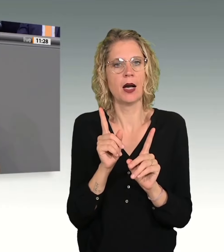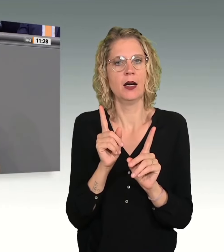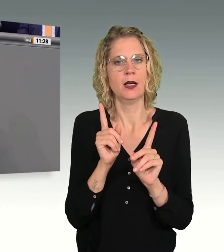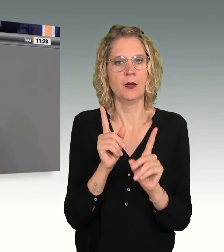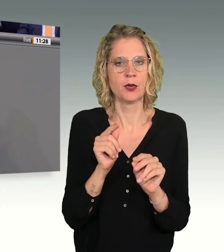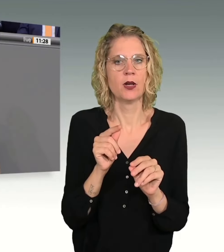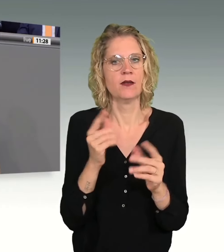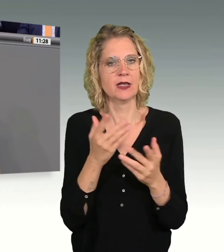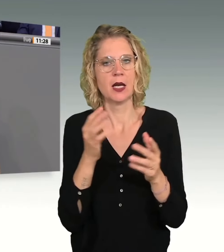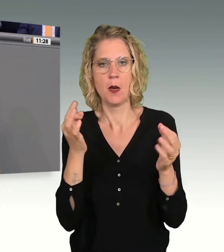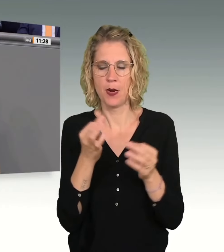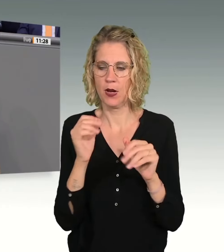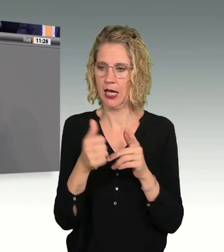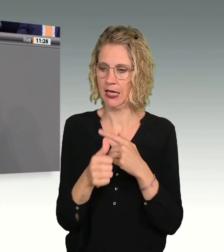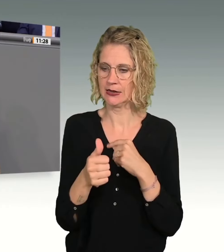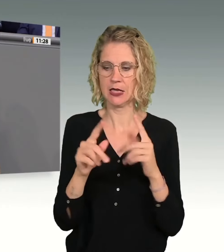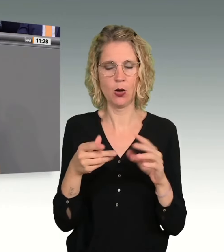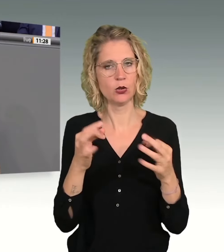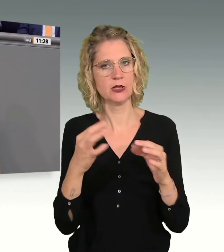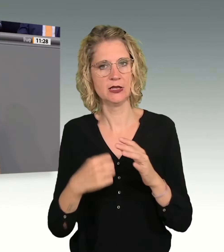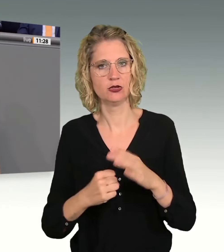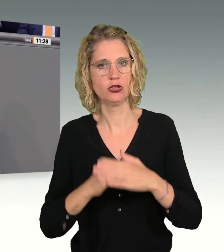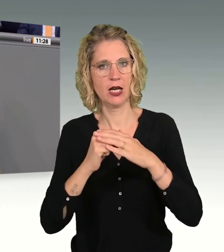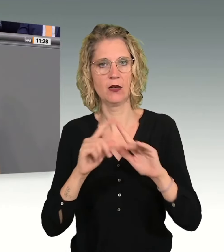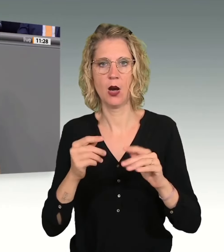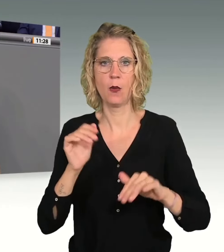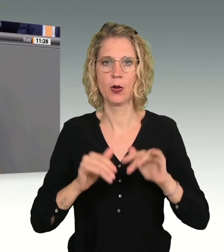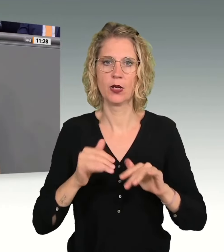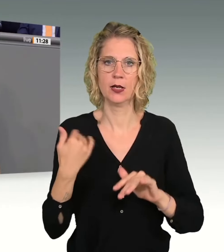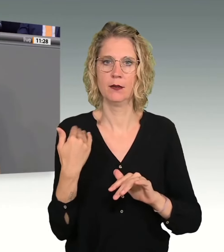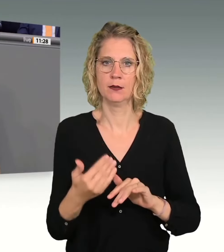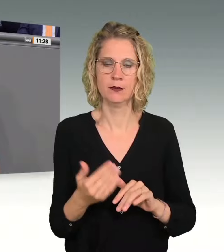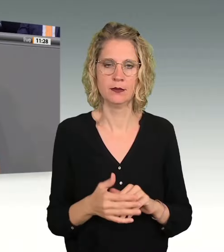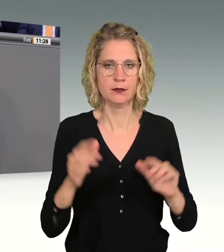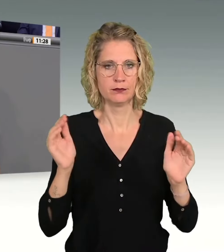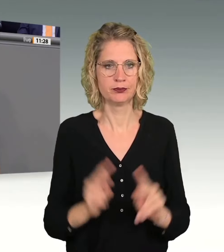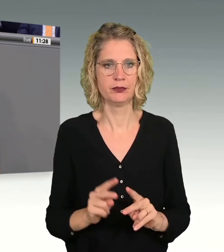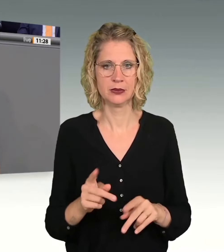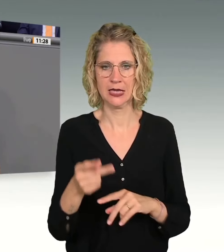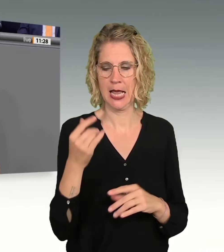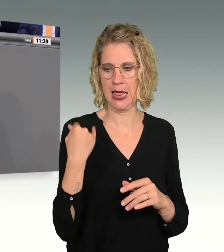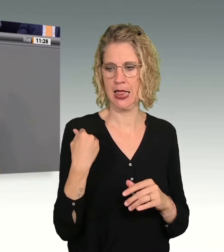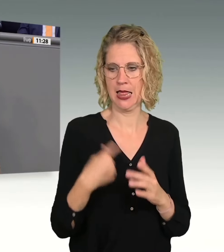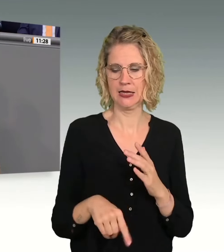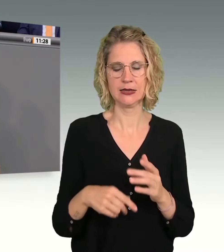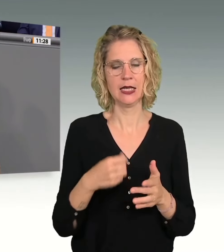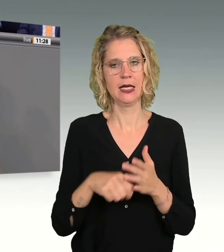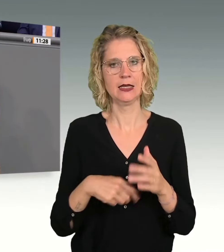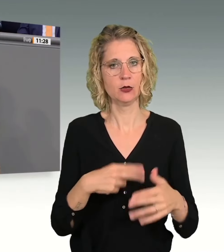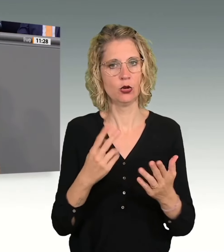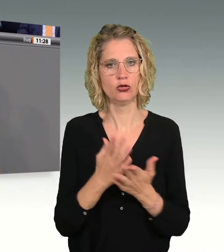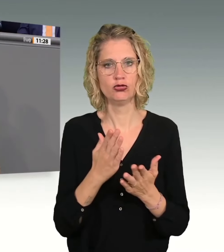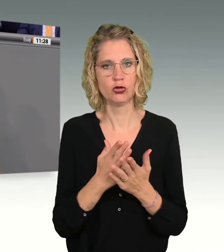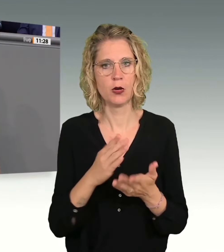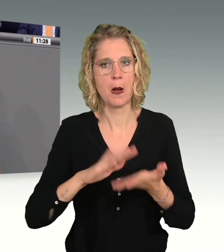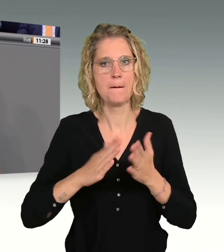stärken und von Bürokratie entlasten. Sie haben in der letzten Legislatur mit dem Pakt für den Rechtsstaat die ersten Schritte in die richtige Richtung